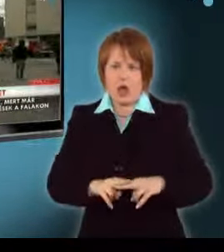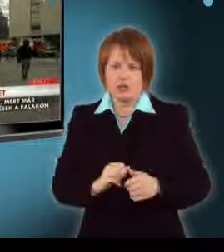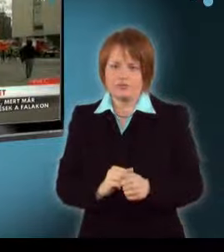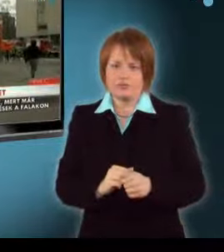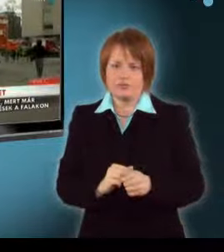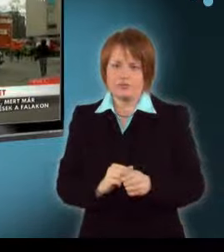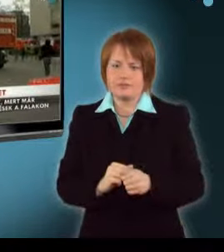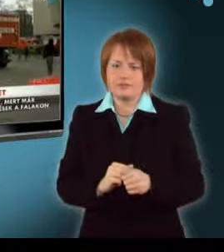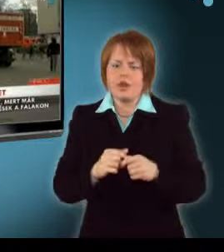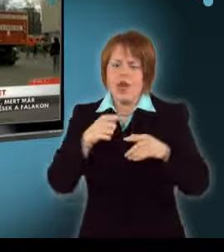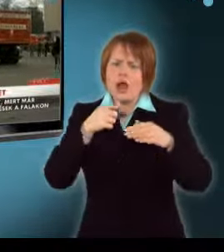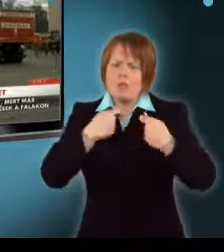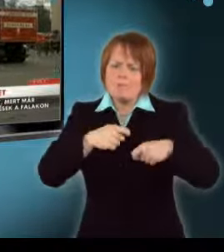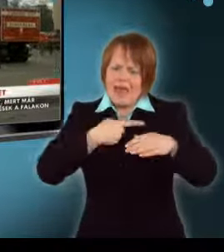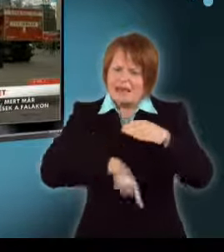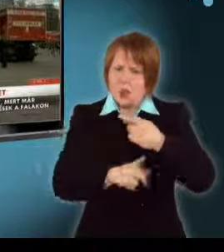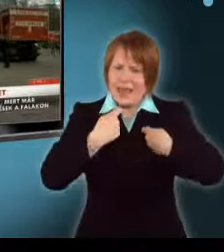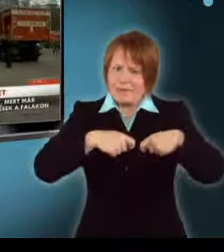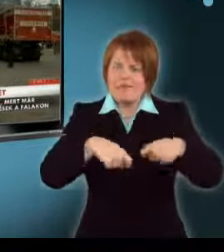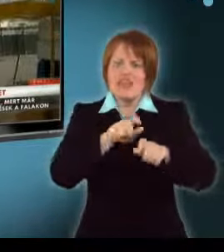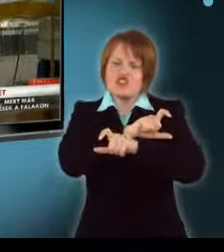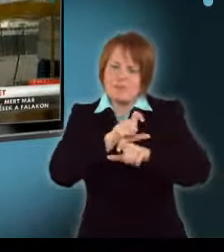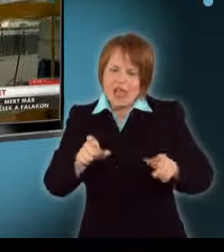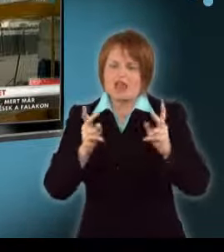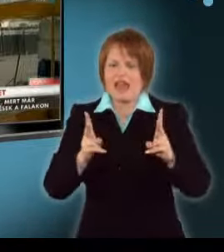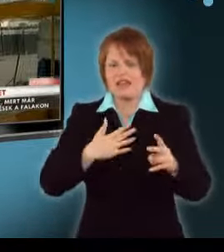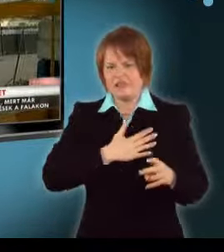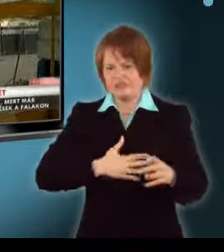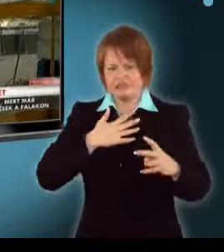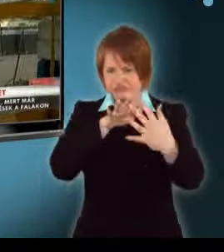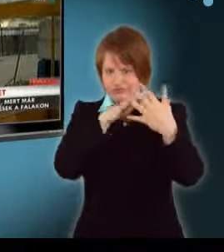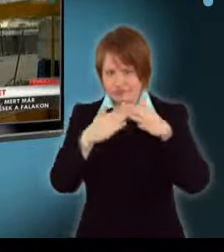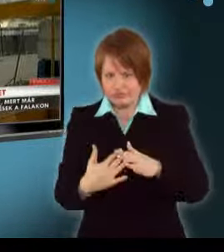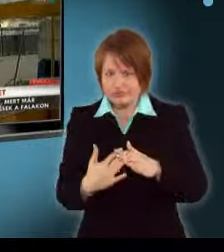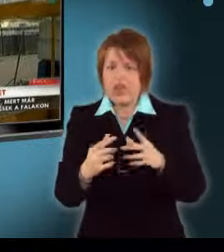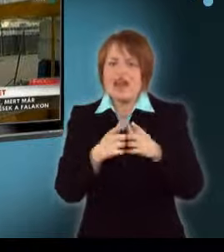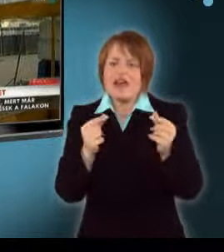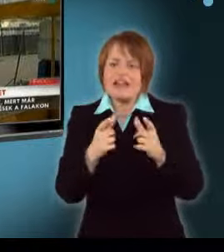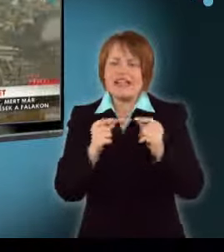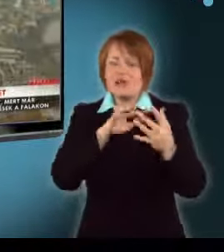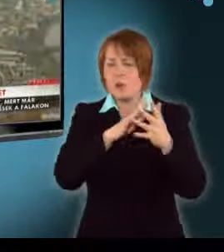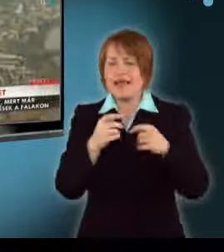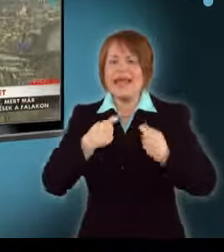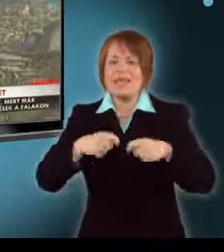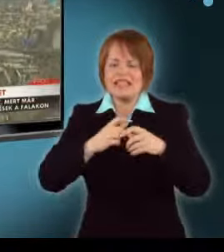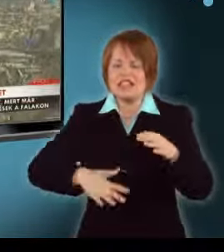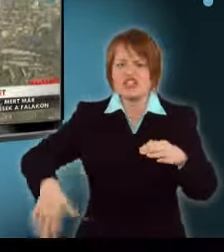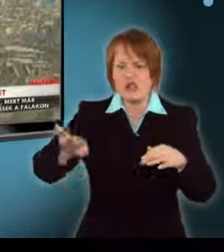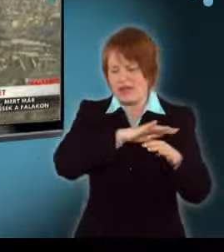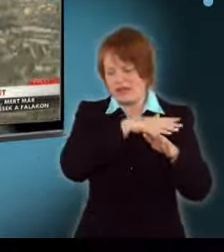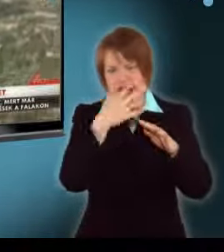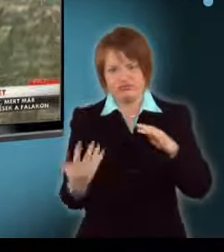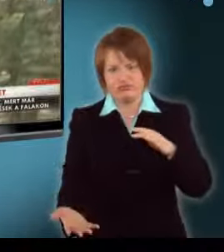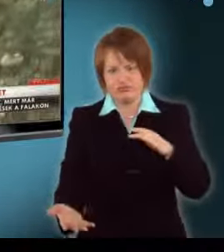A helyszín alatt zajló metroépítés okozhatta a szerencsétlenséget. A levéltár épületének törmeléke az építkezés területére